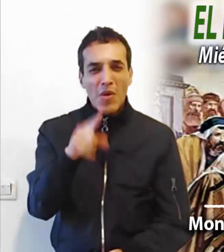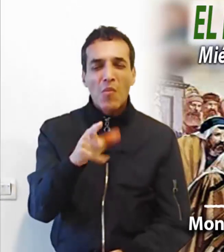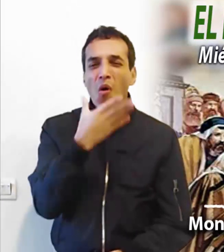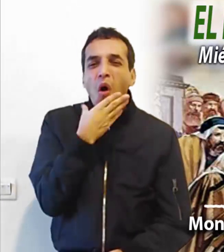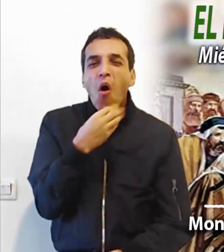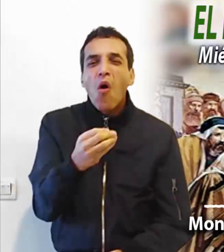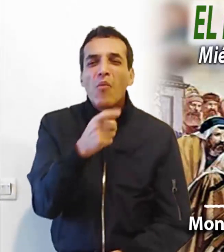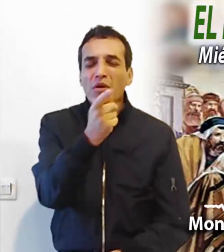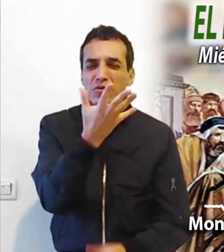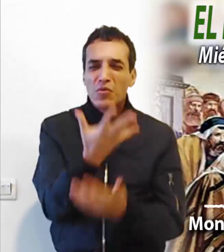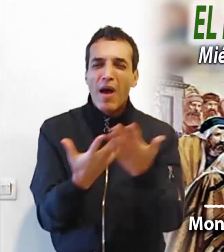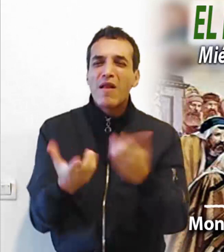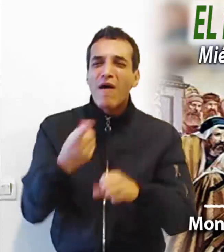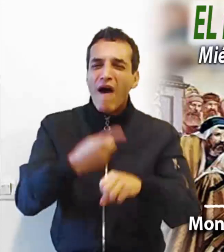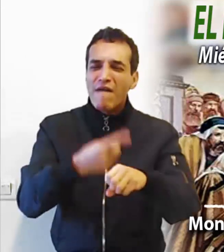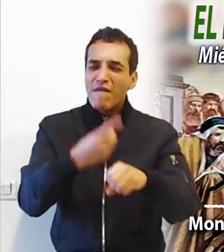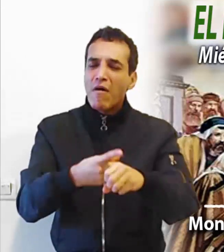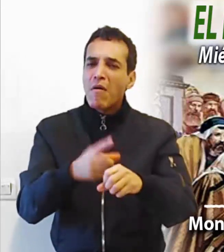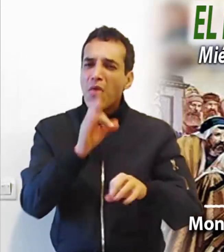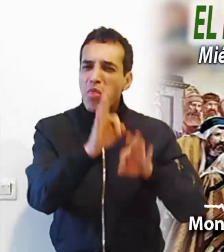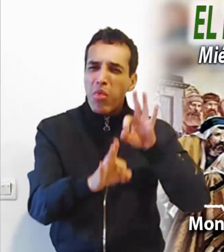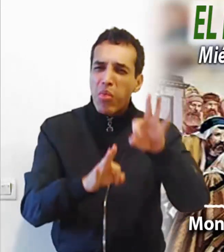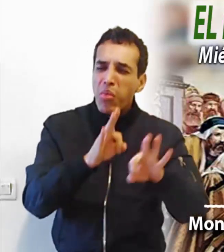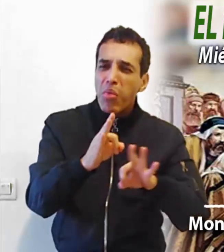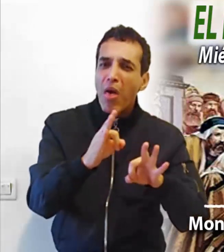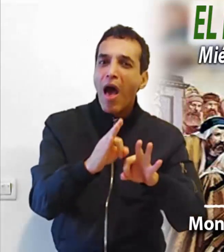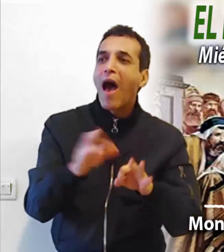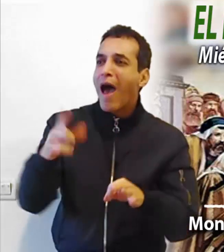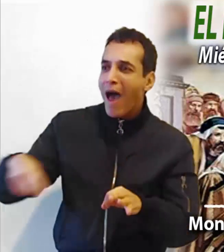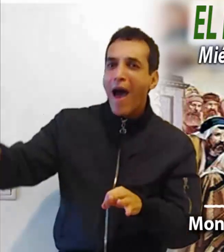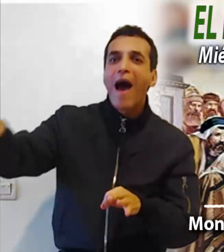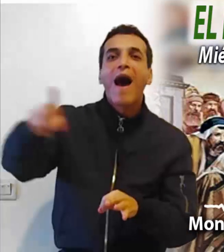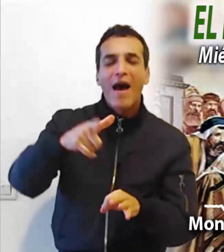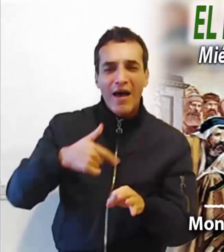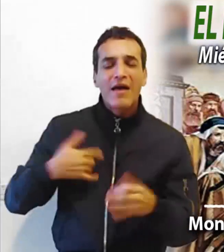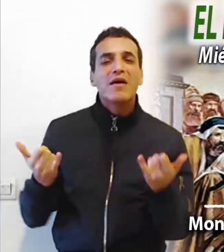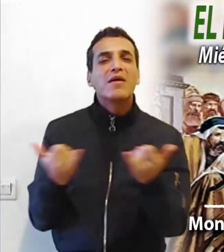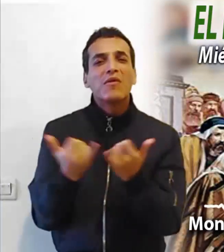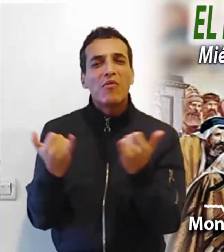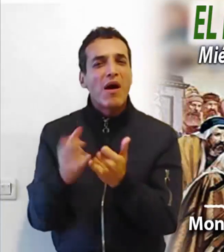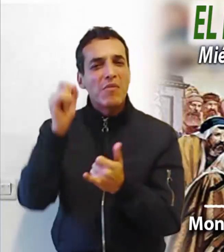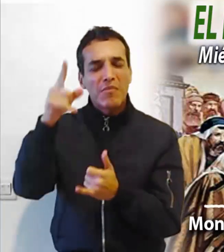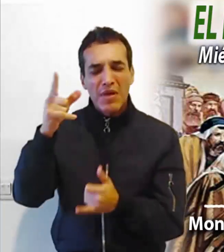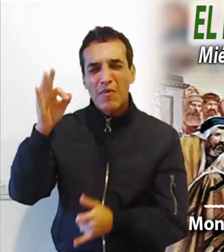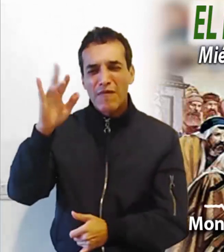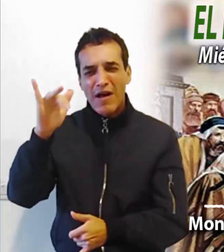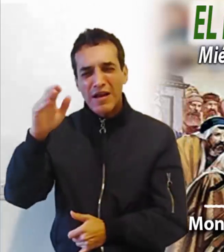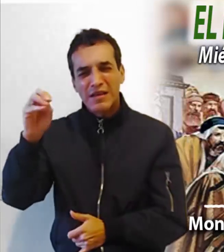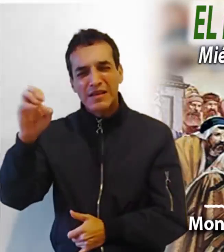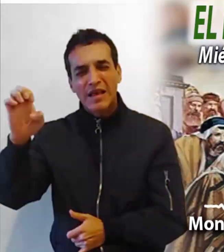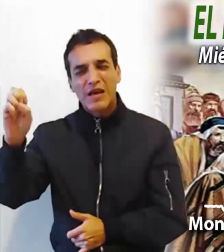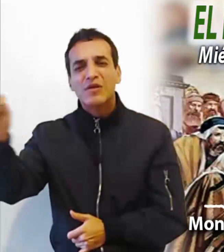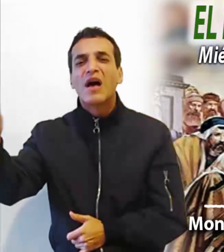pone en evidencia las dificultades que los fariseos ponían para poder otorgar la